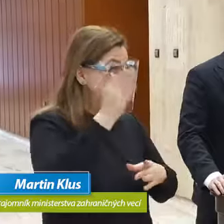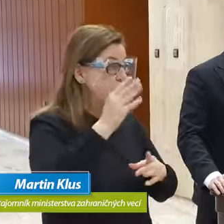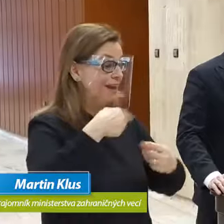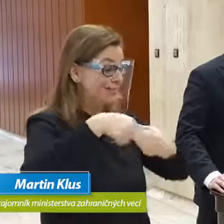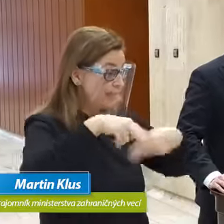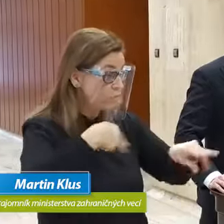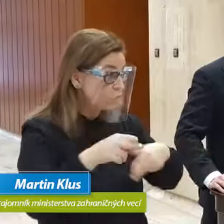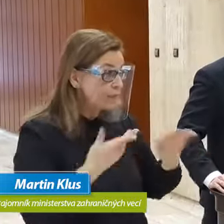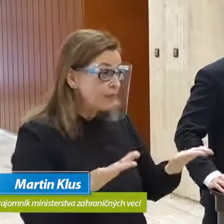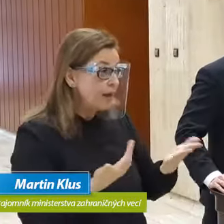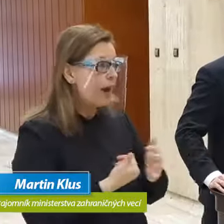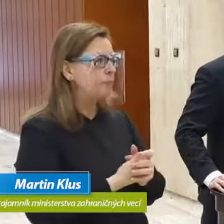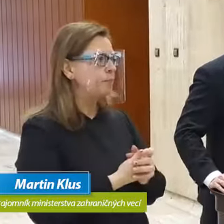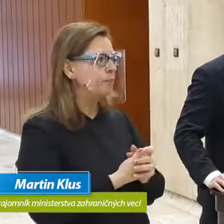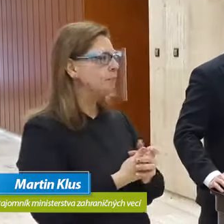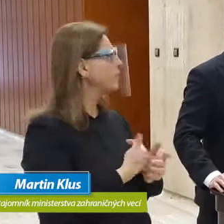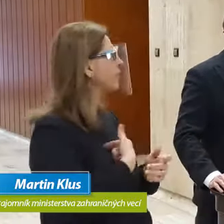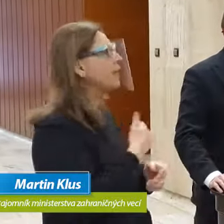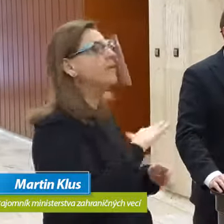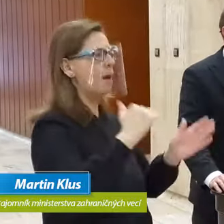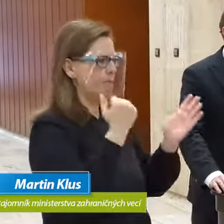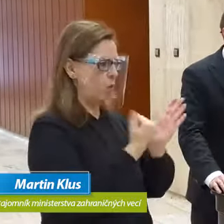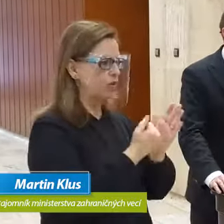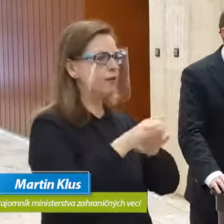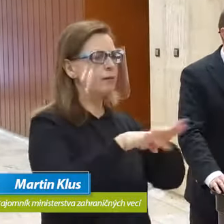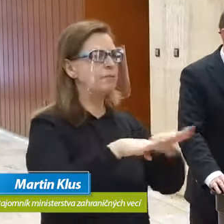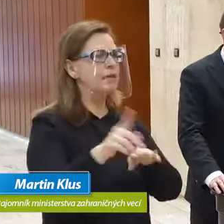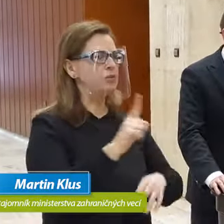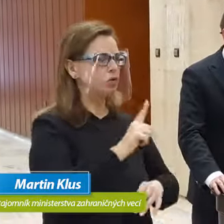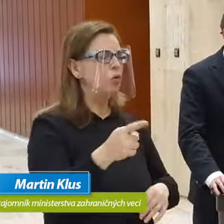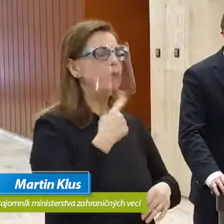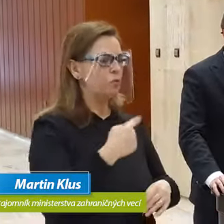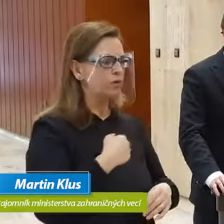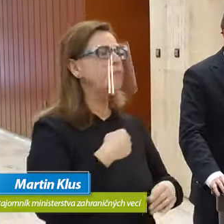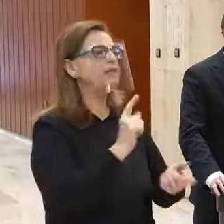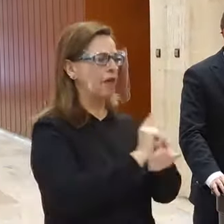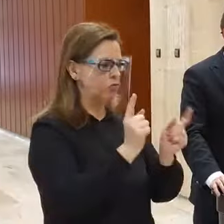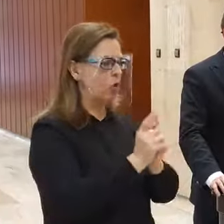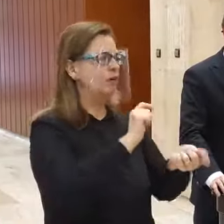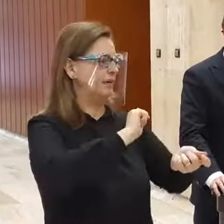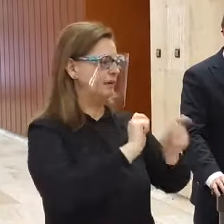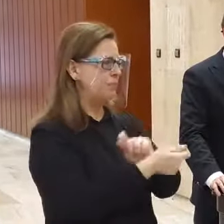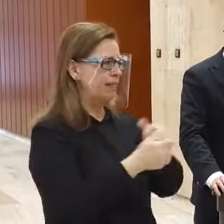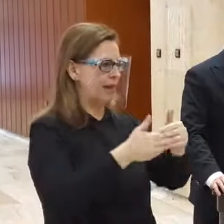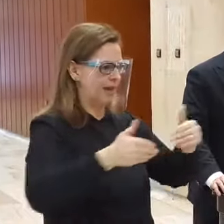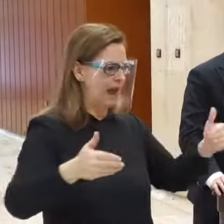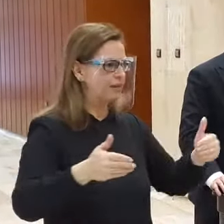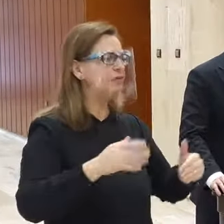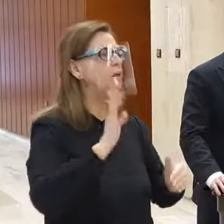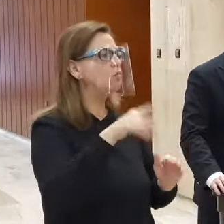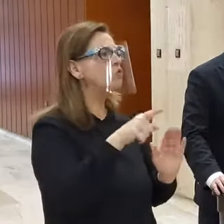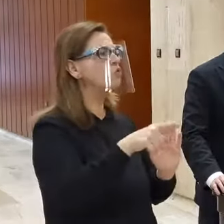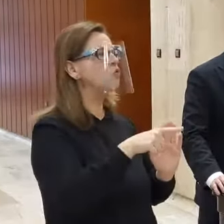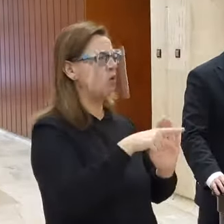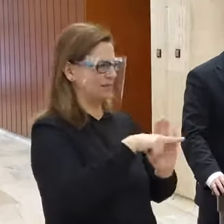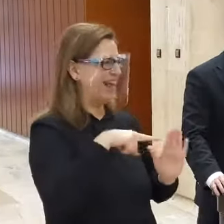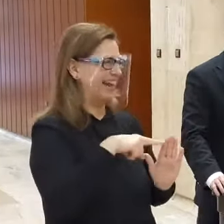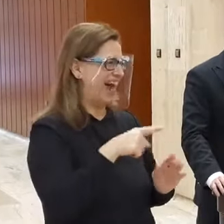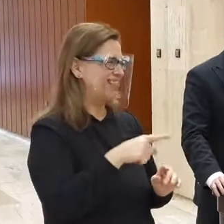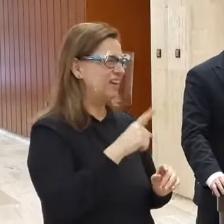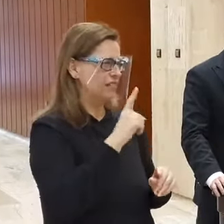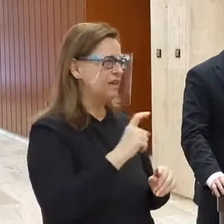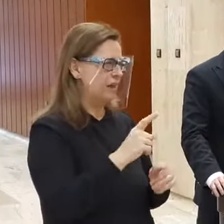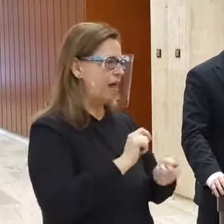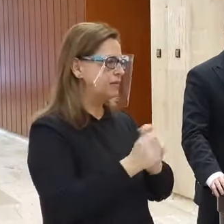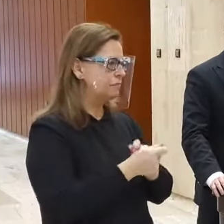Môžem potvrdiť to, čo povedal aj pán minister Dopravy, že sme sa dohodli na zmenách hraničného režimu. Budú to negatívne zmeny, to je nám asi všetkým